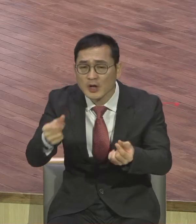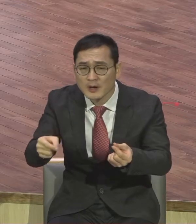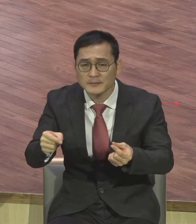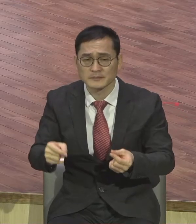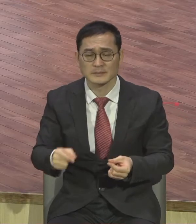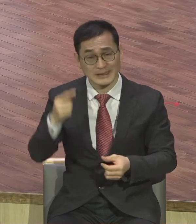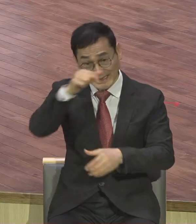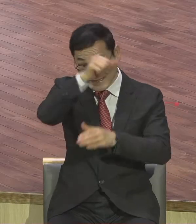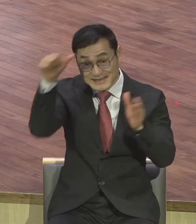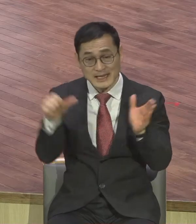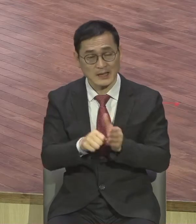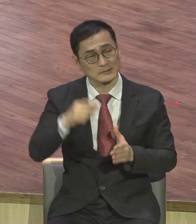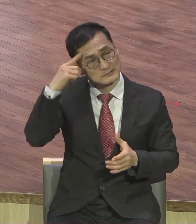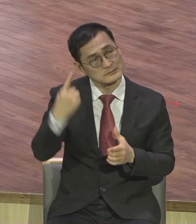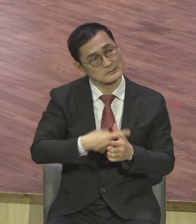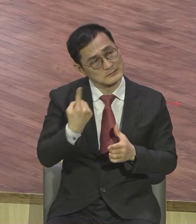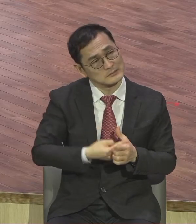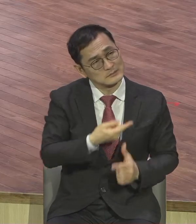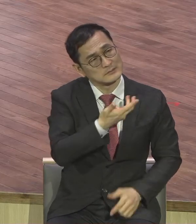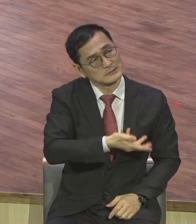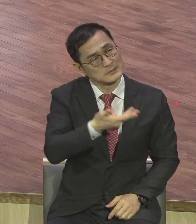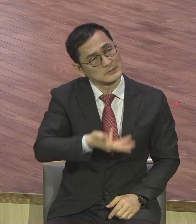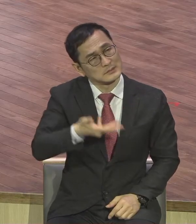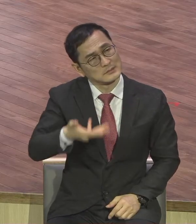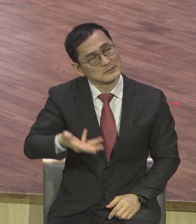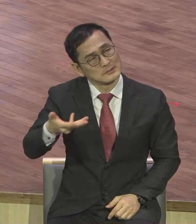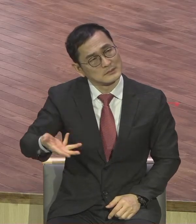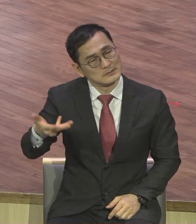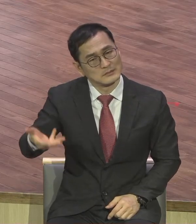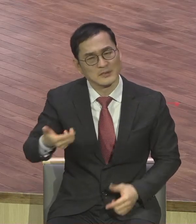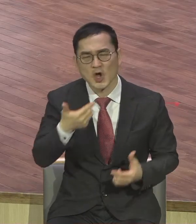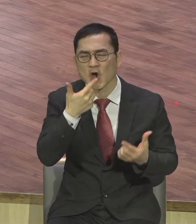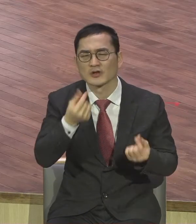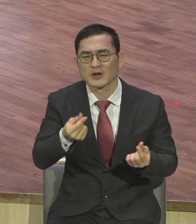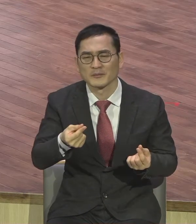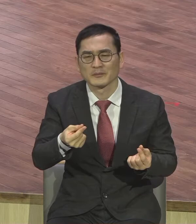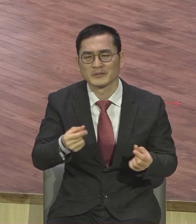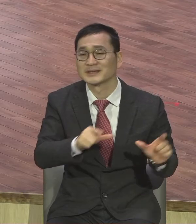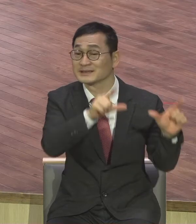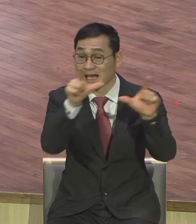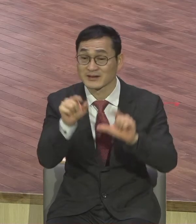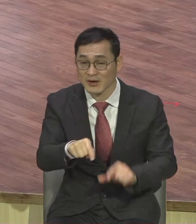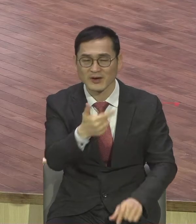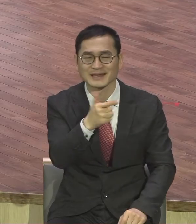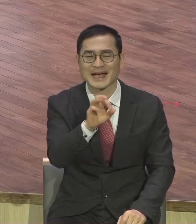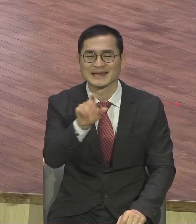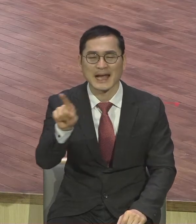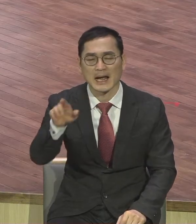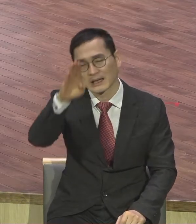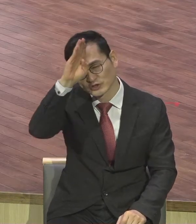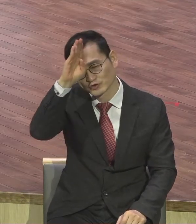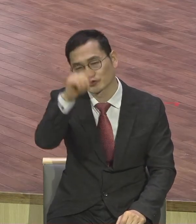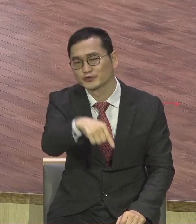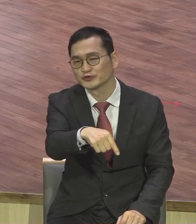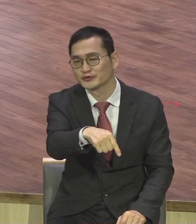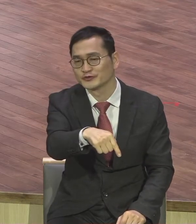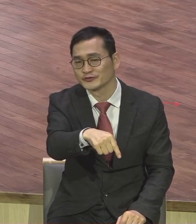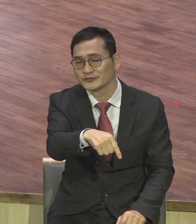현상 그것을 나이아가라 증후군이라 쉽게 말해서 여러 가지 사회